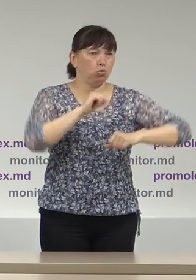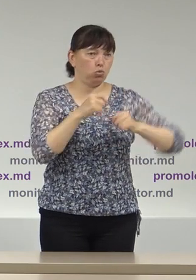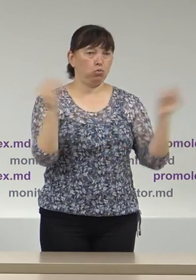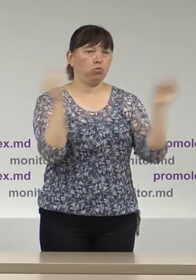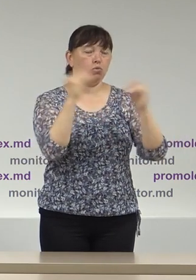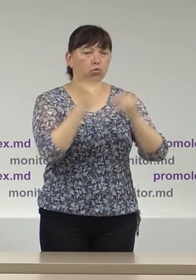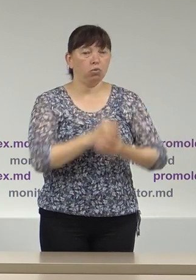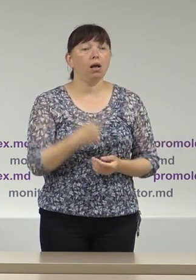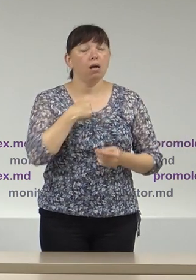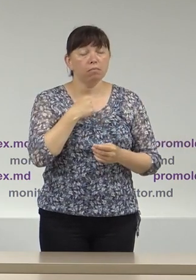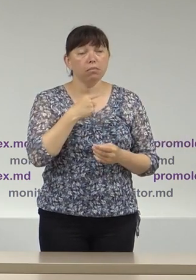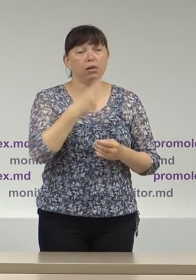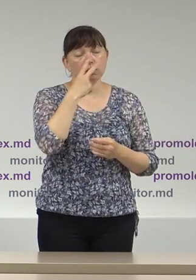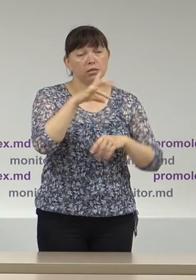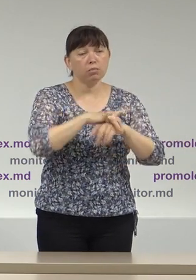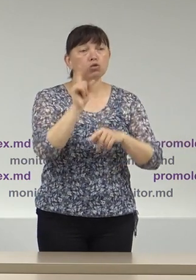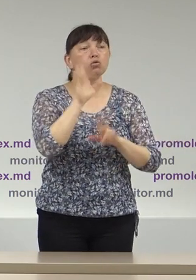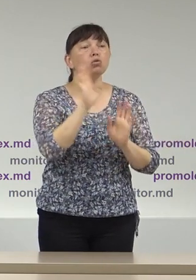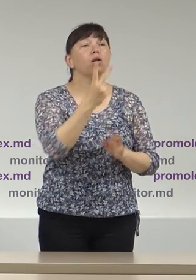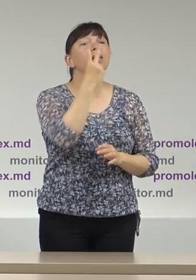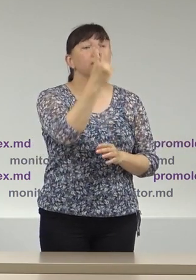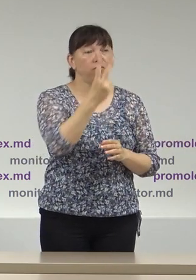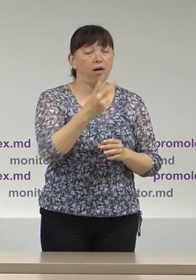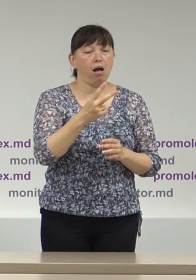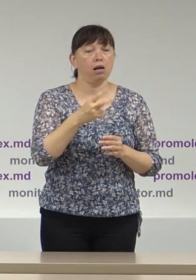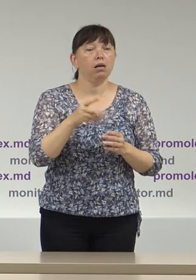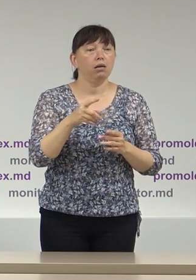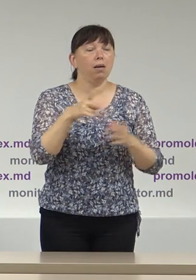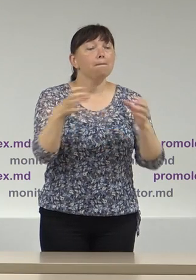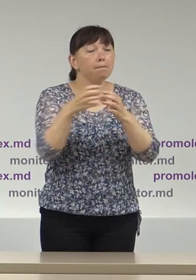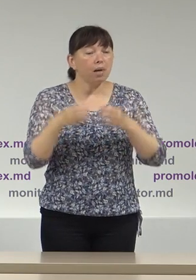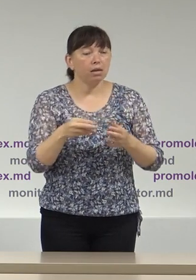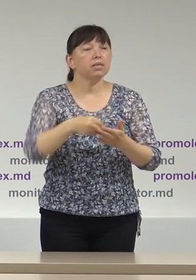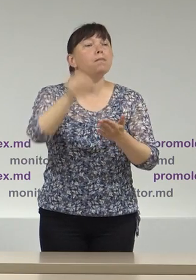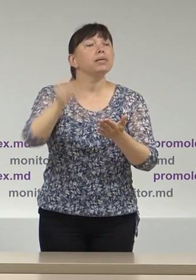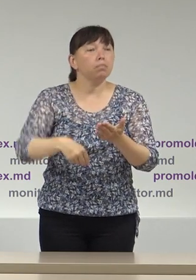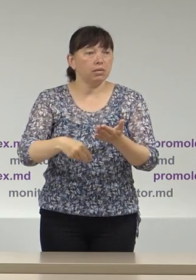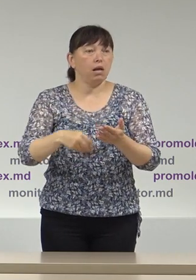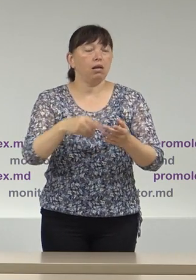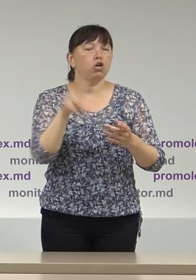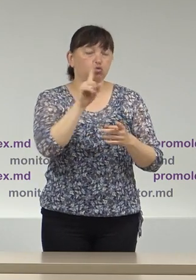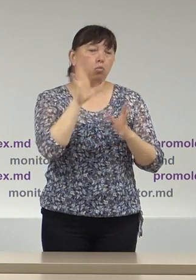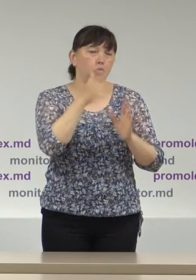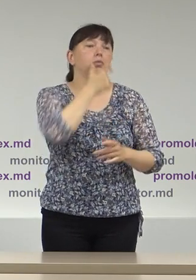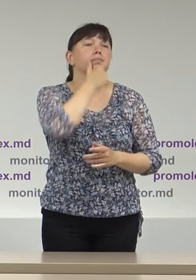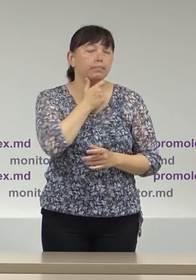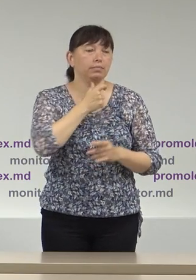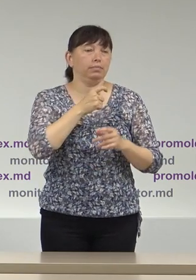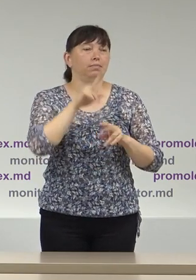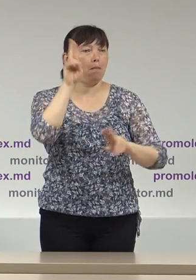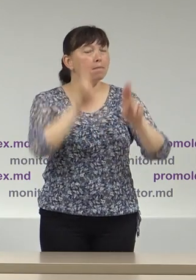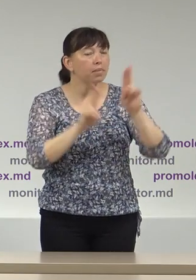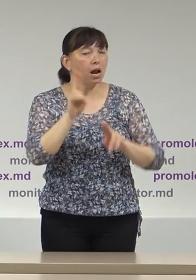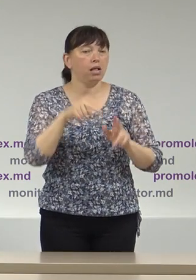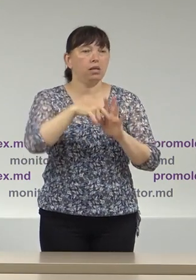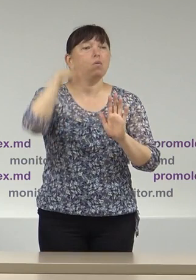că doar doi concurenți electorali au semnat codul de conduită propus de către Comisie Electorală Centrală cod care conține